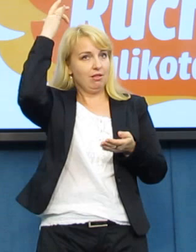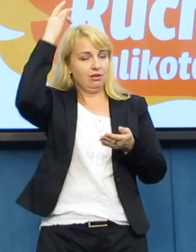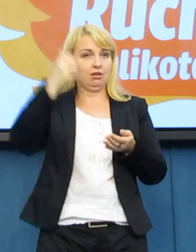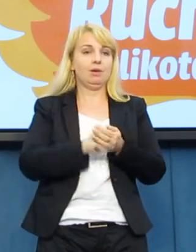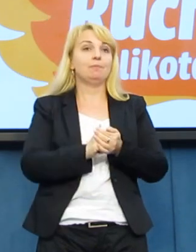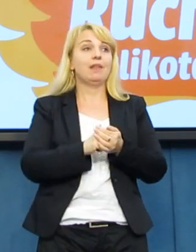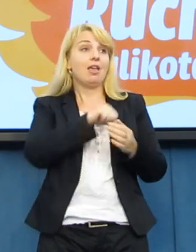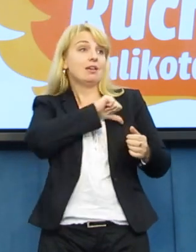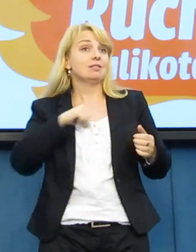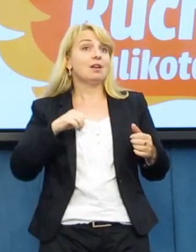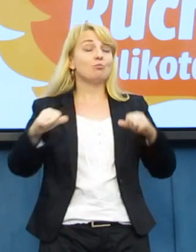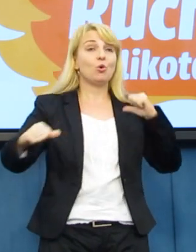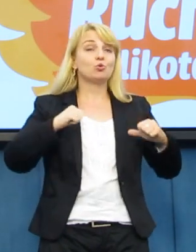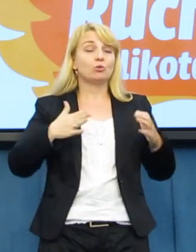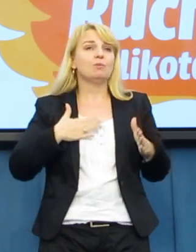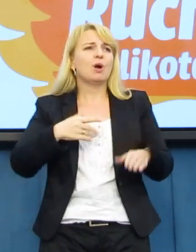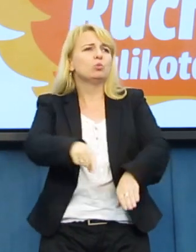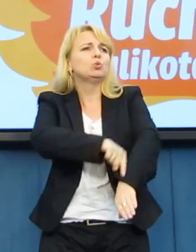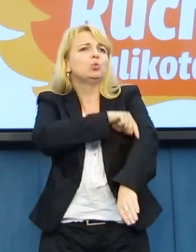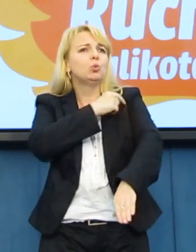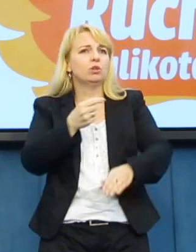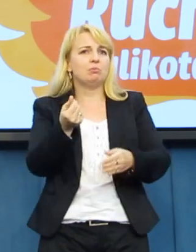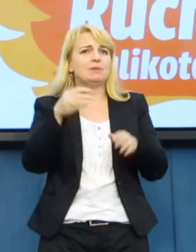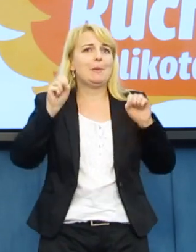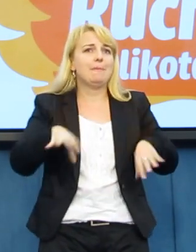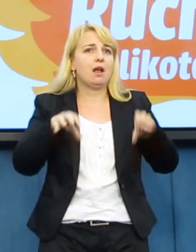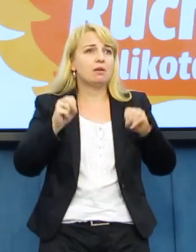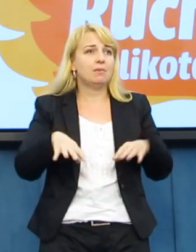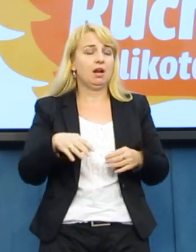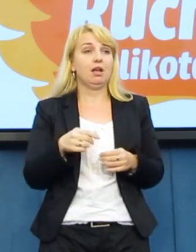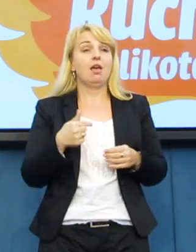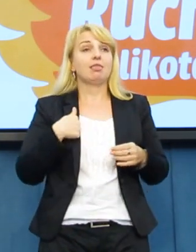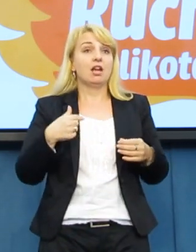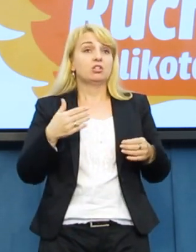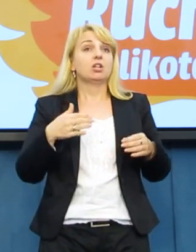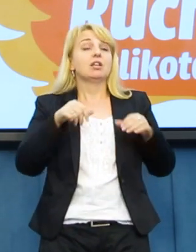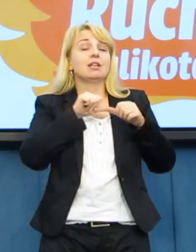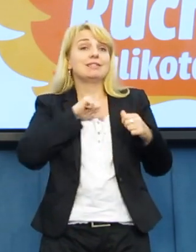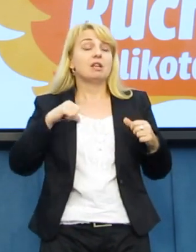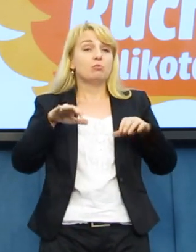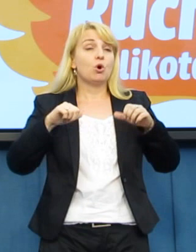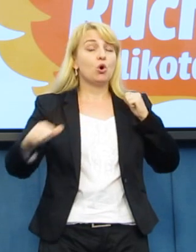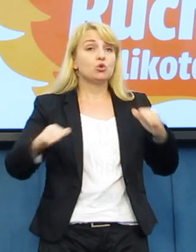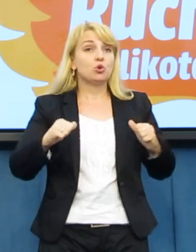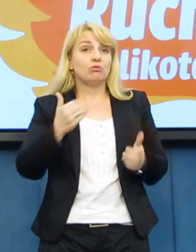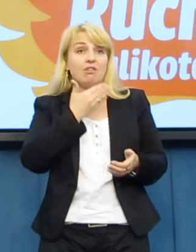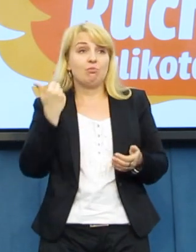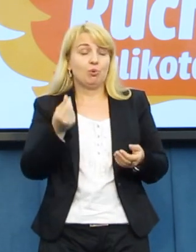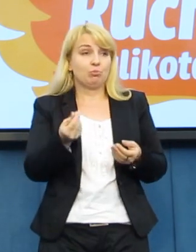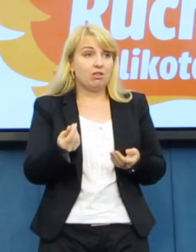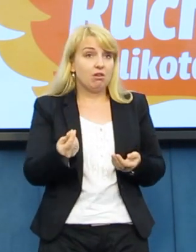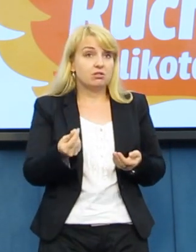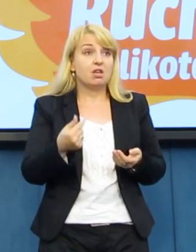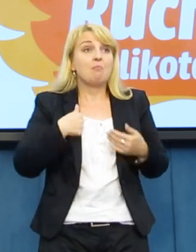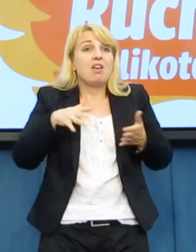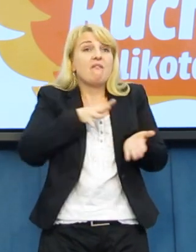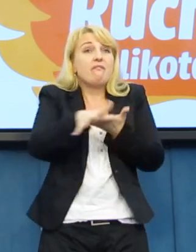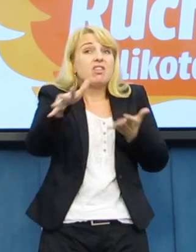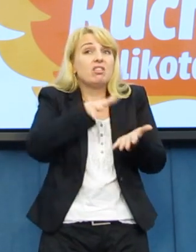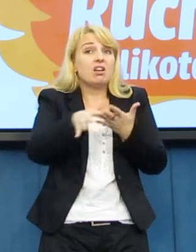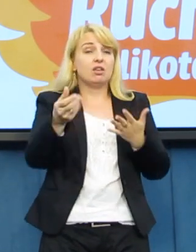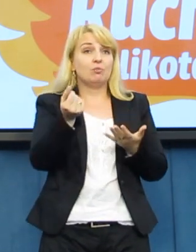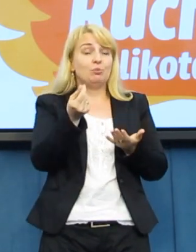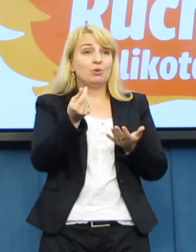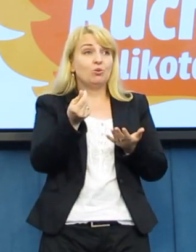zadłużają się, nie mają pieniędzy, dodatkowo nasze samorządy płacą opłatę zwaną jono-sikowe, wydajemy olbrzymie